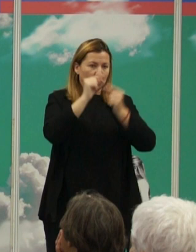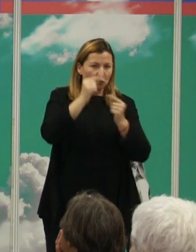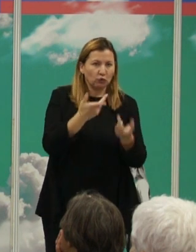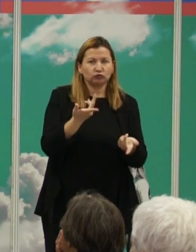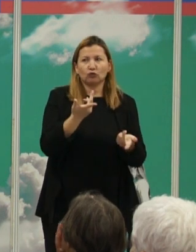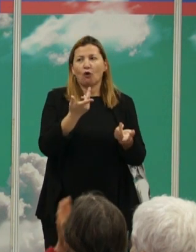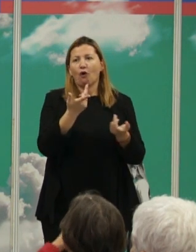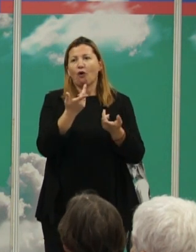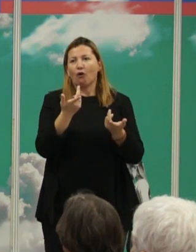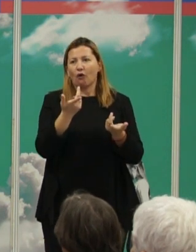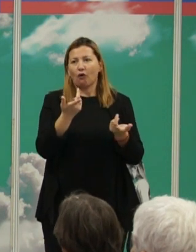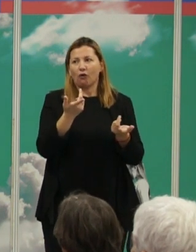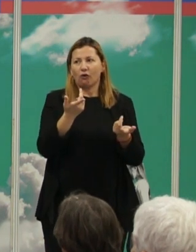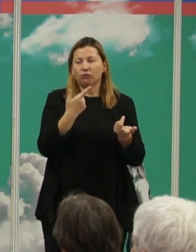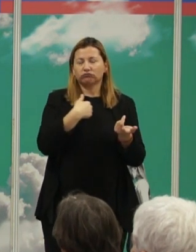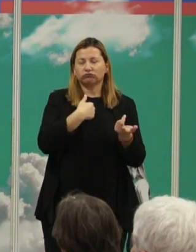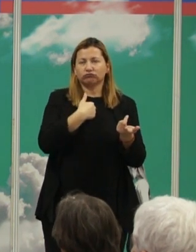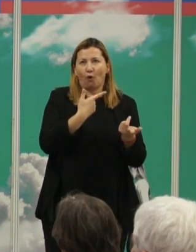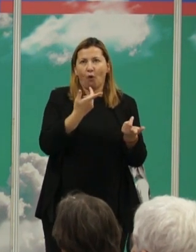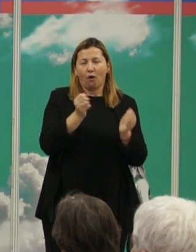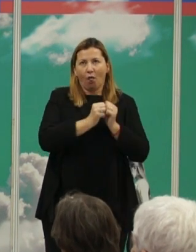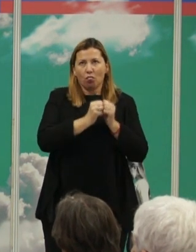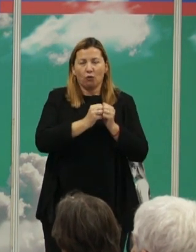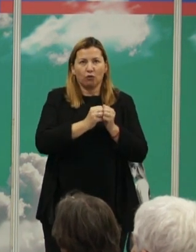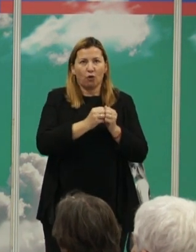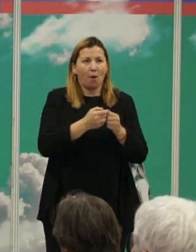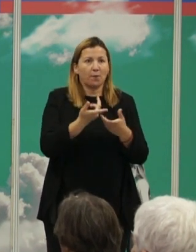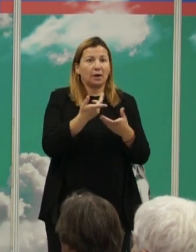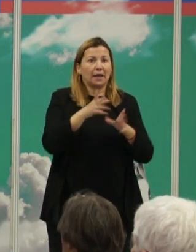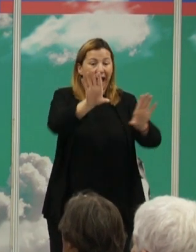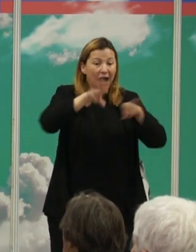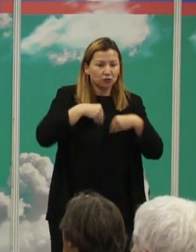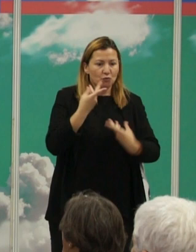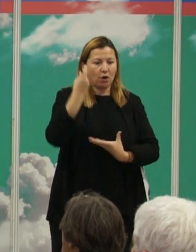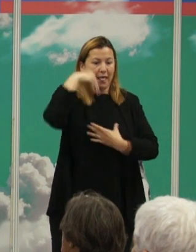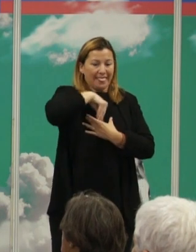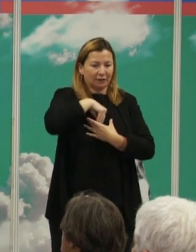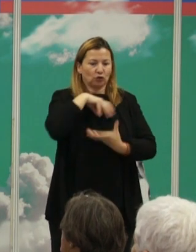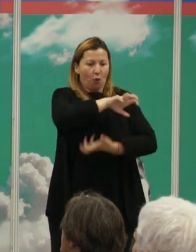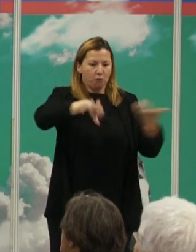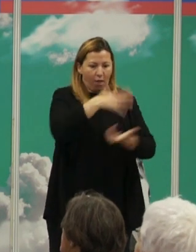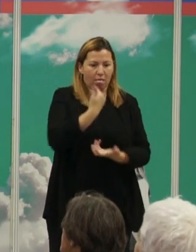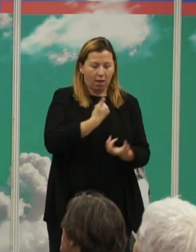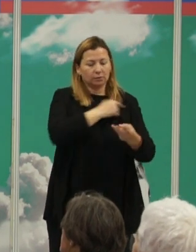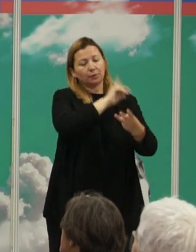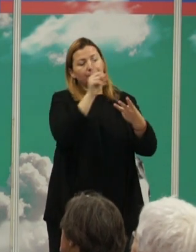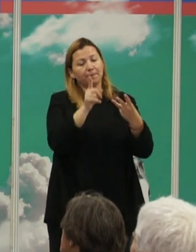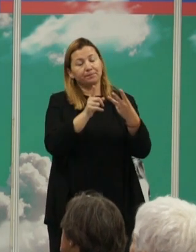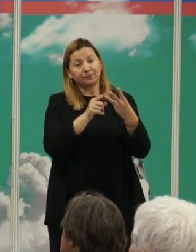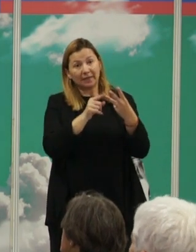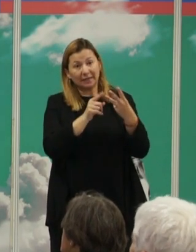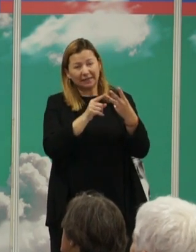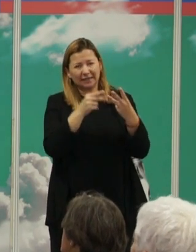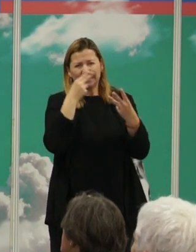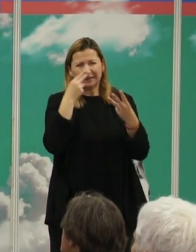imaginar porque estamos admitiendo que tenemos algo de violencia debido simplemente a que somos primates o somos mamíferos y el tercero que es muy